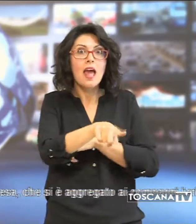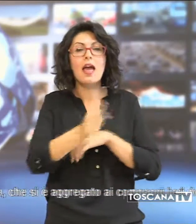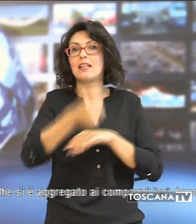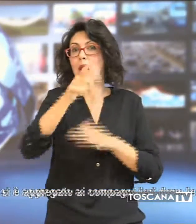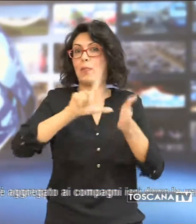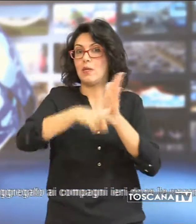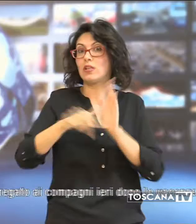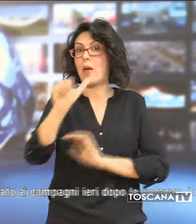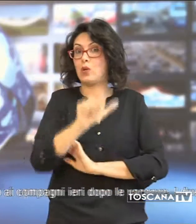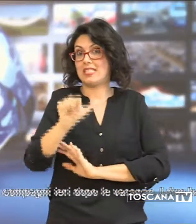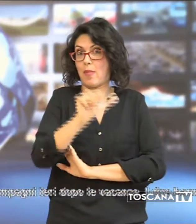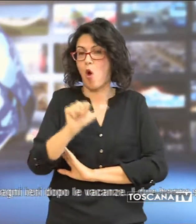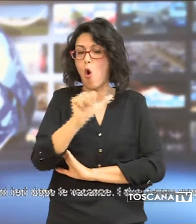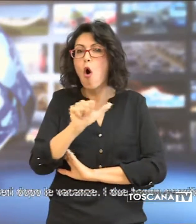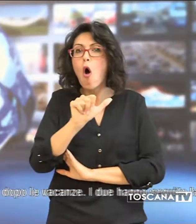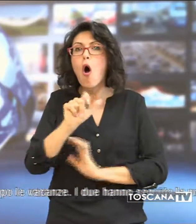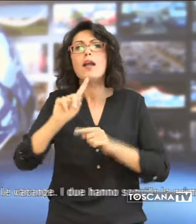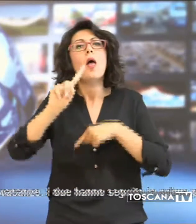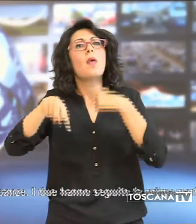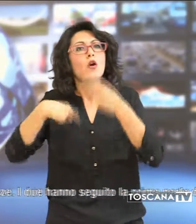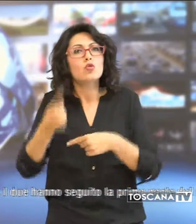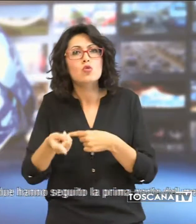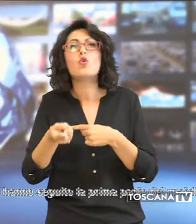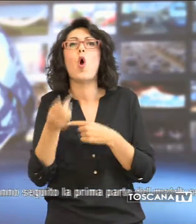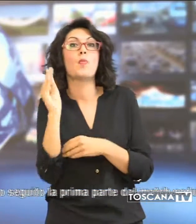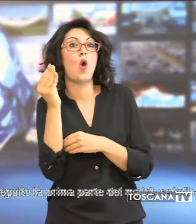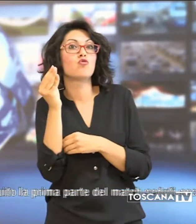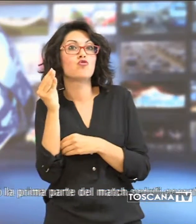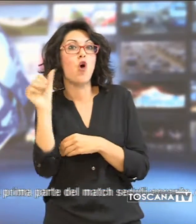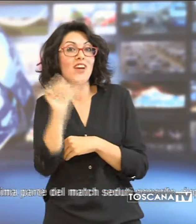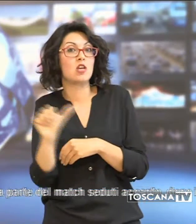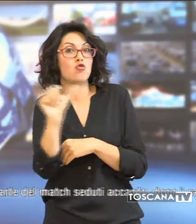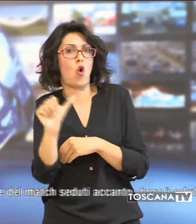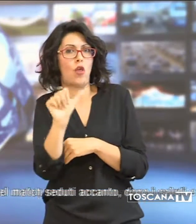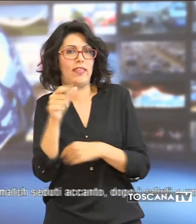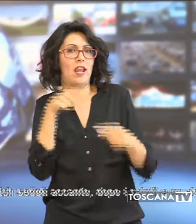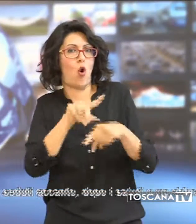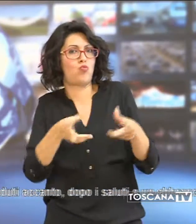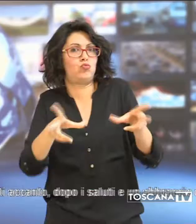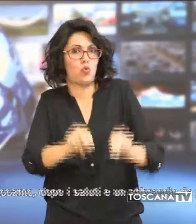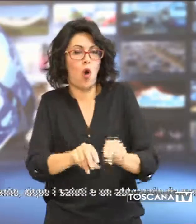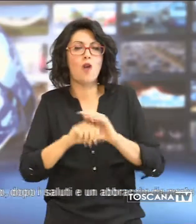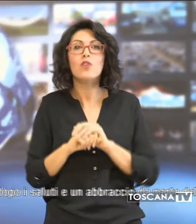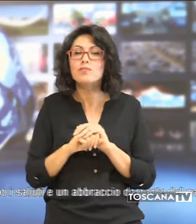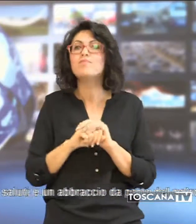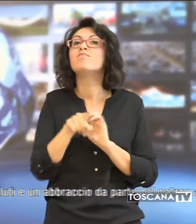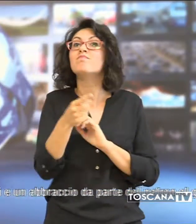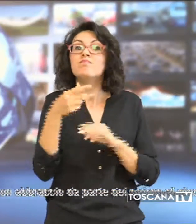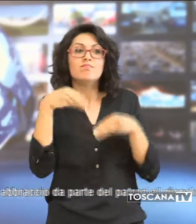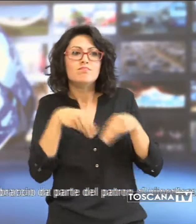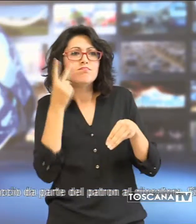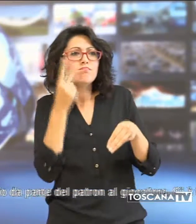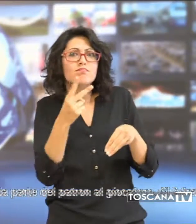di Simeone e nella ripresa del giovane Sottil. Ad assistere alla partita il